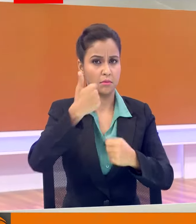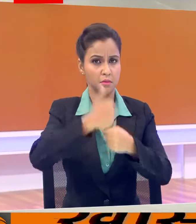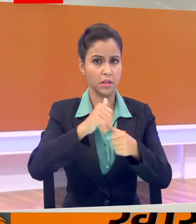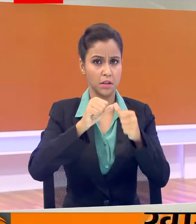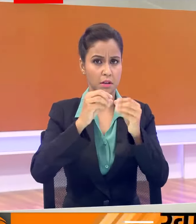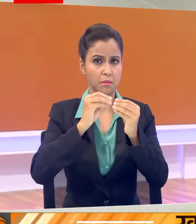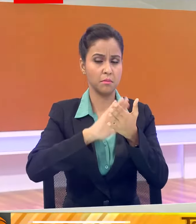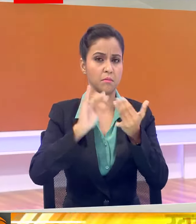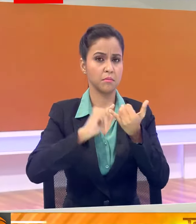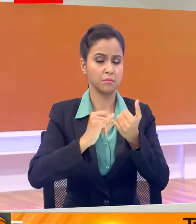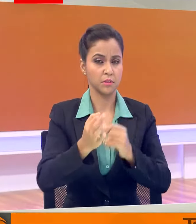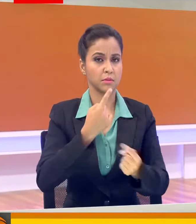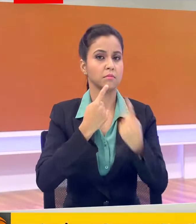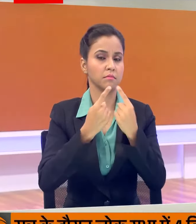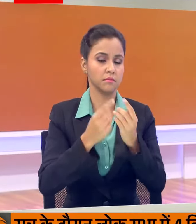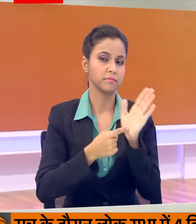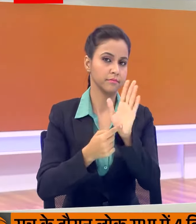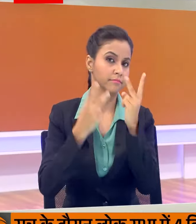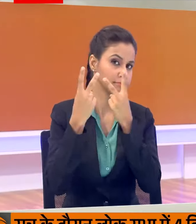अभिशेक सिंग ने विशेश बाचीत की